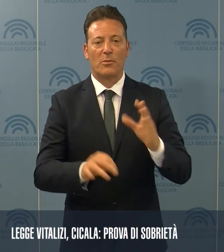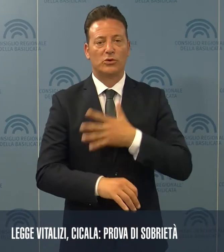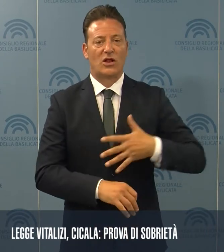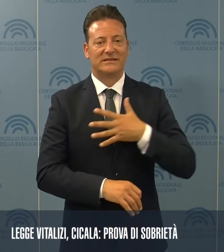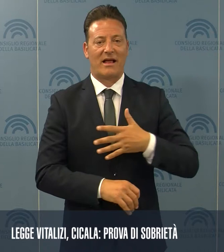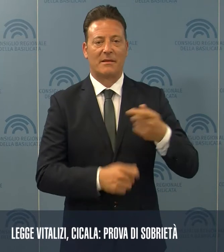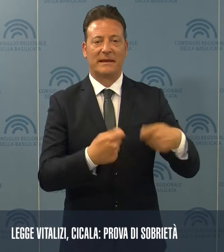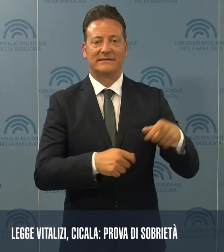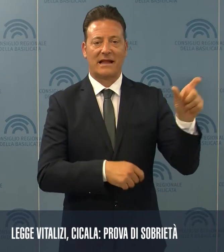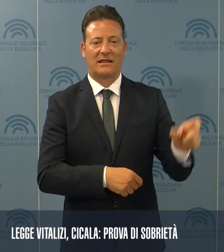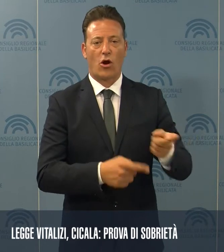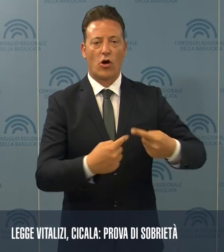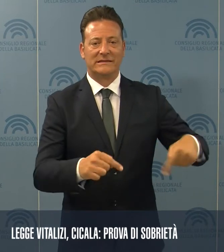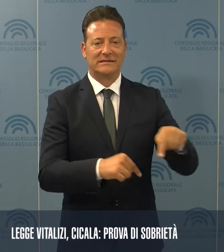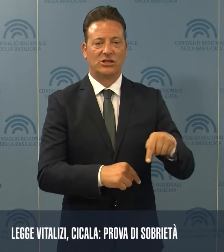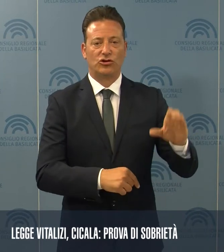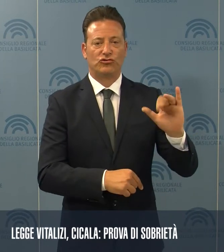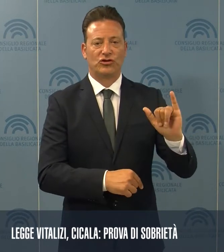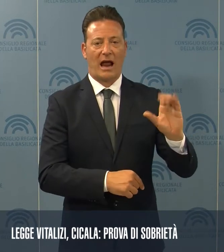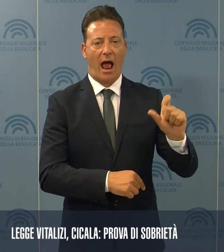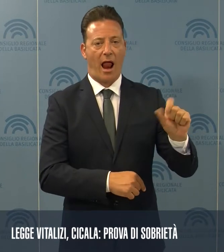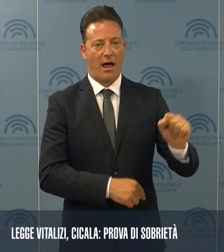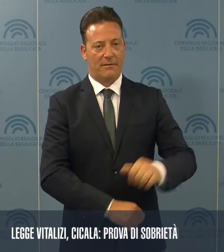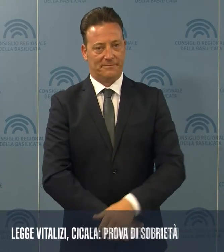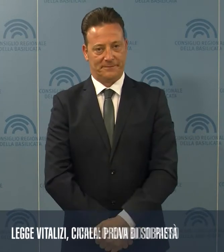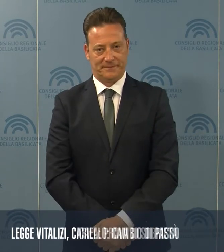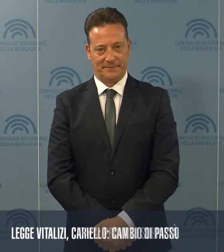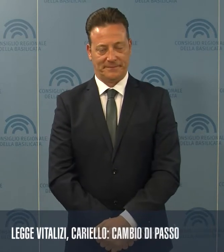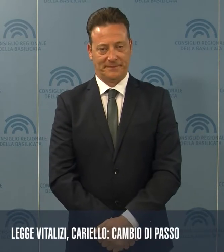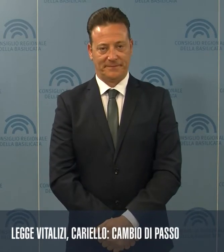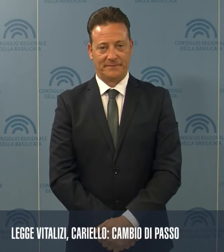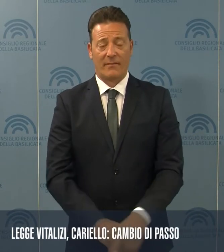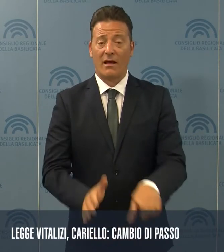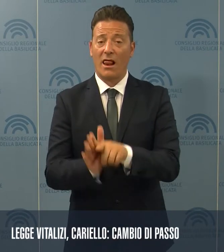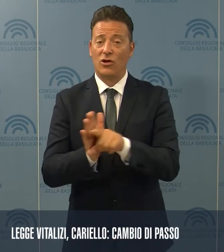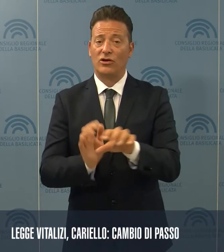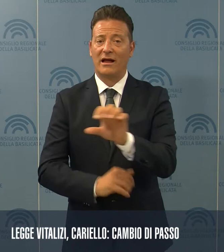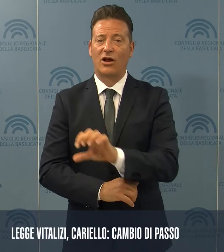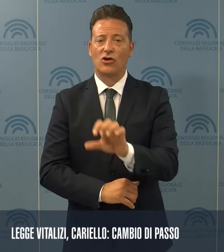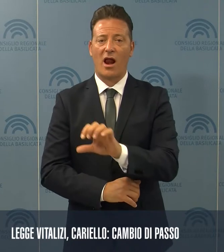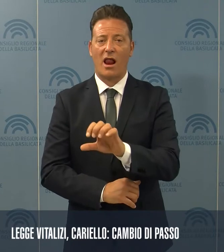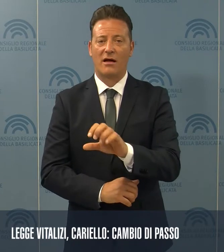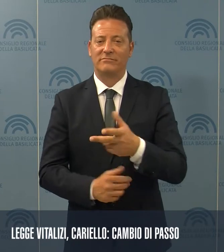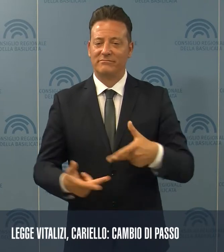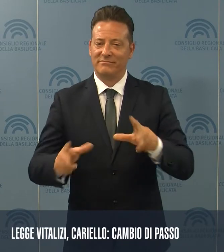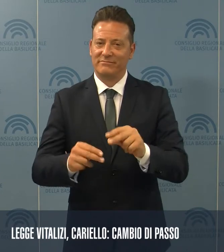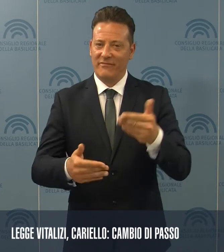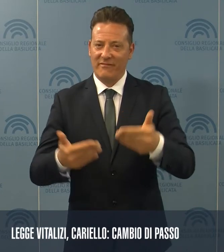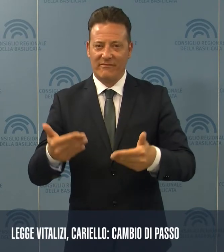il Presidente del Consiglio Cicala. La legge regionale che ridetermina gli assegni vitalizzi